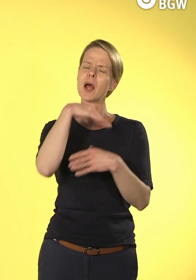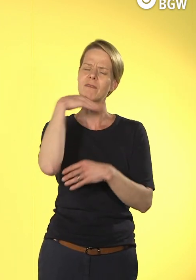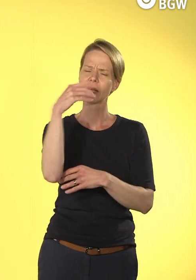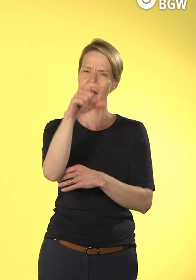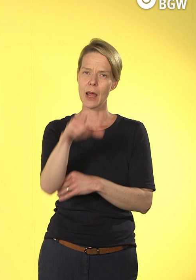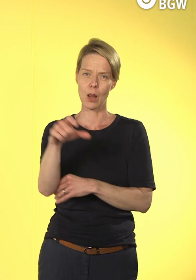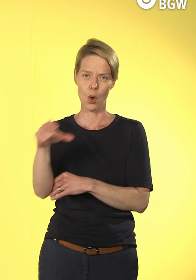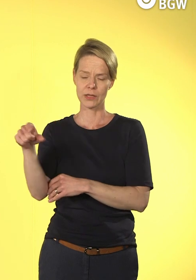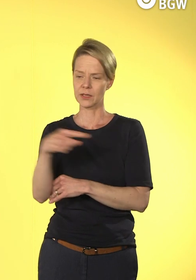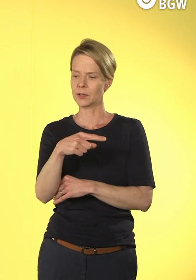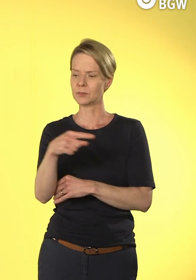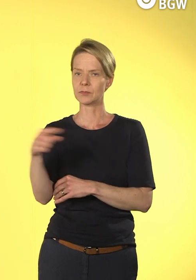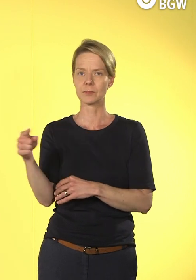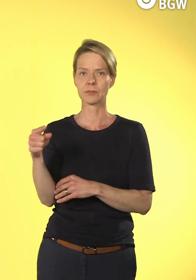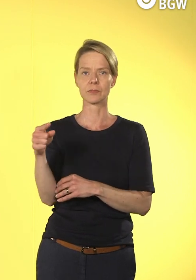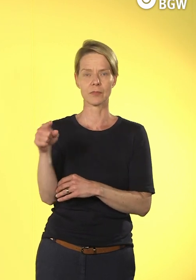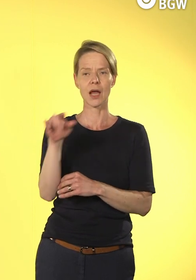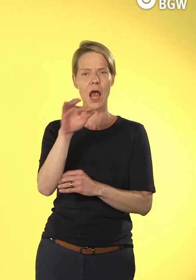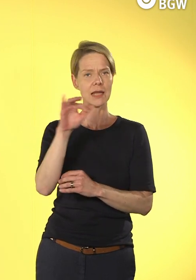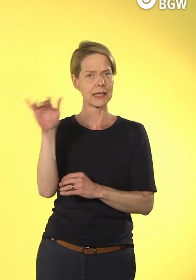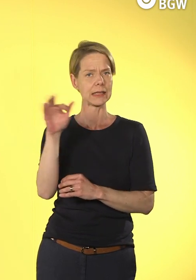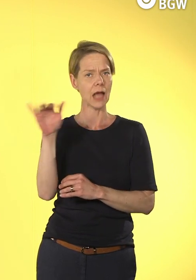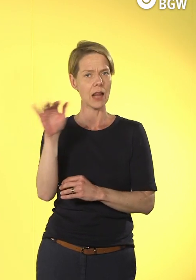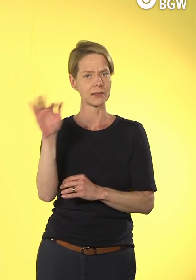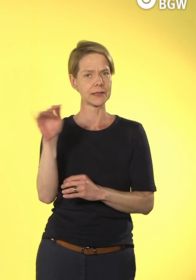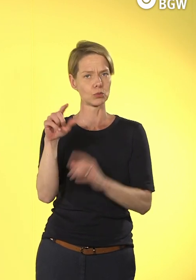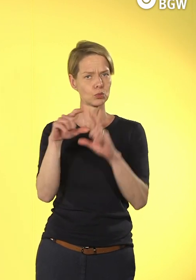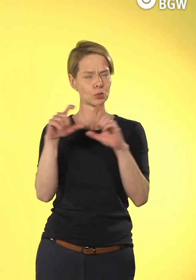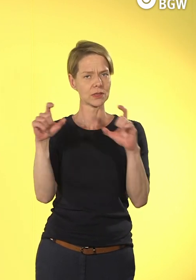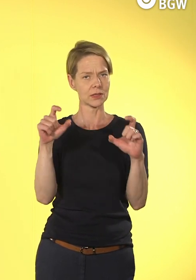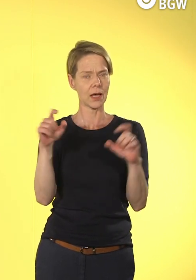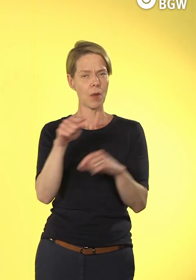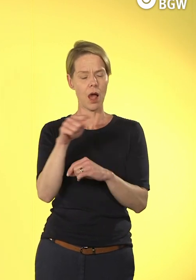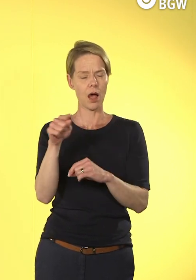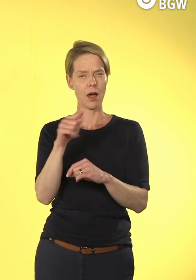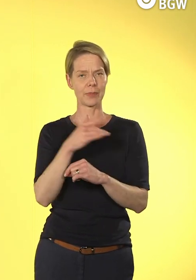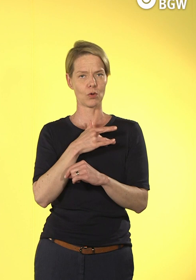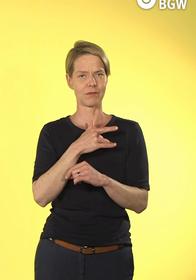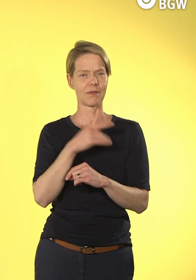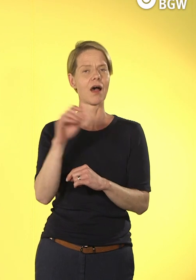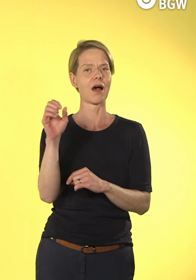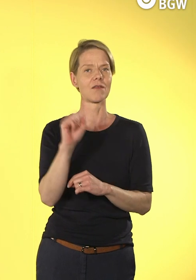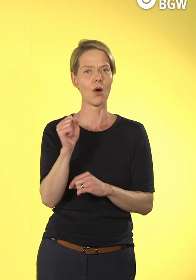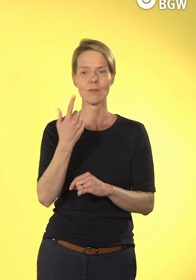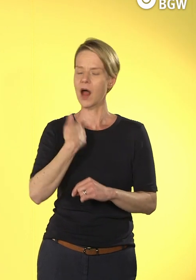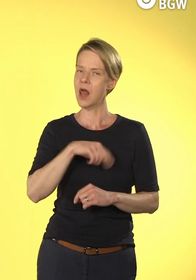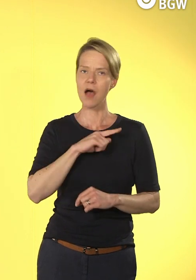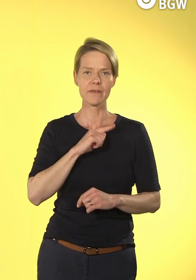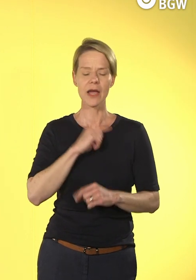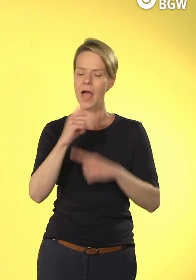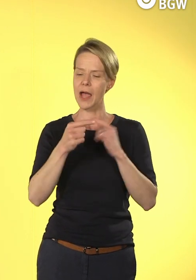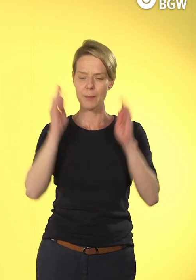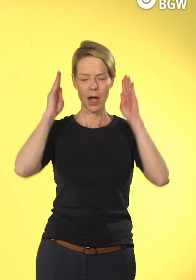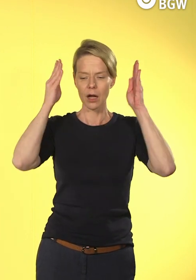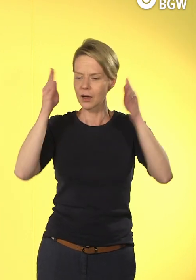dem Thema Digitalisierung überhaupt erst betroffen sind. Und wir sind ja in der Branche tätig, wo es sehr stark um die Menschen geht, um die Verschiedenheit